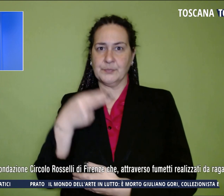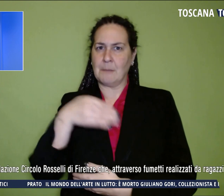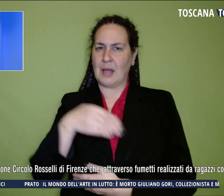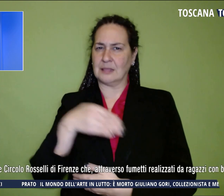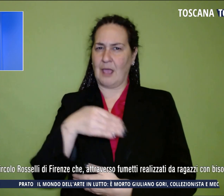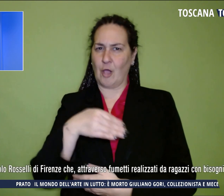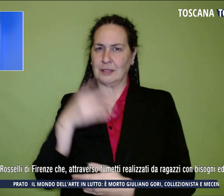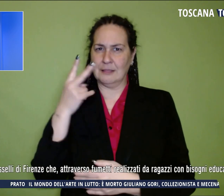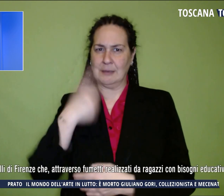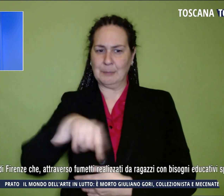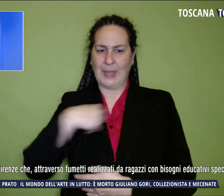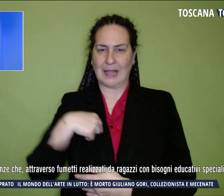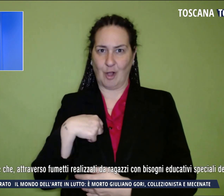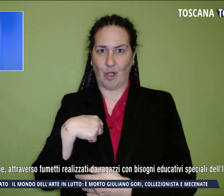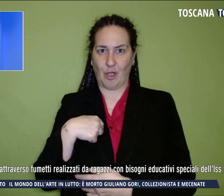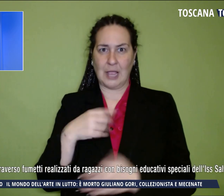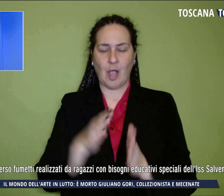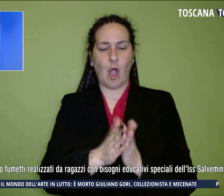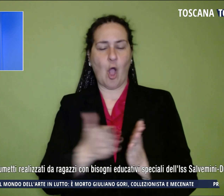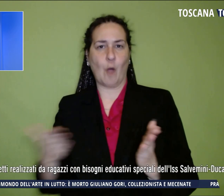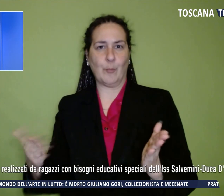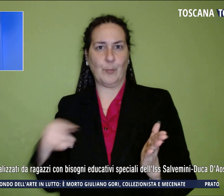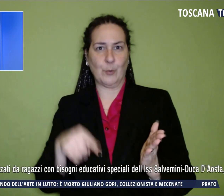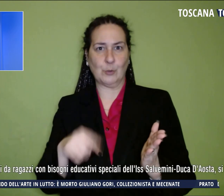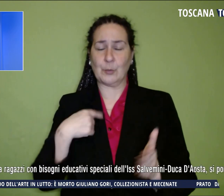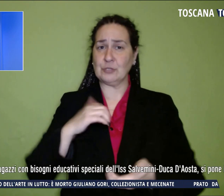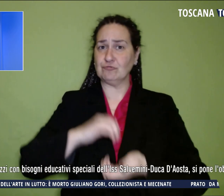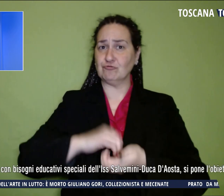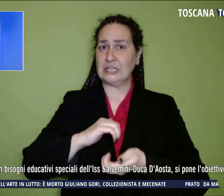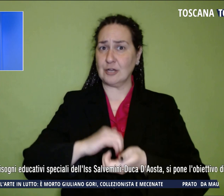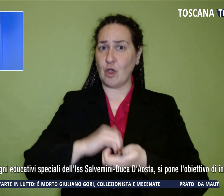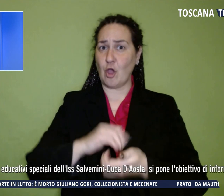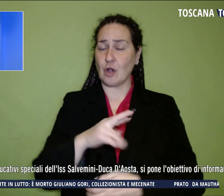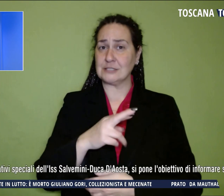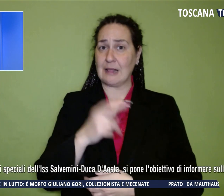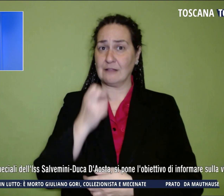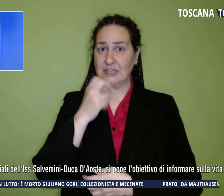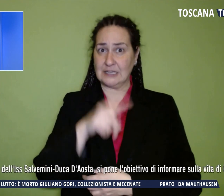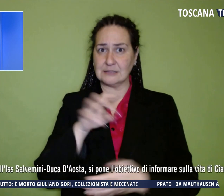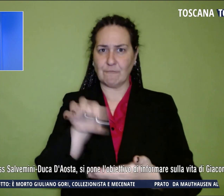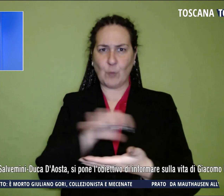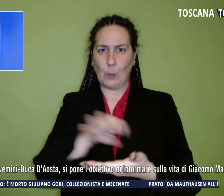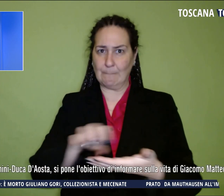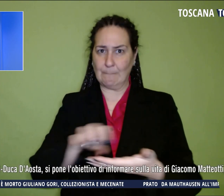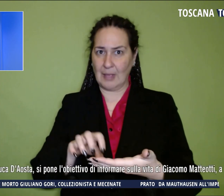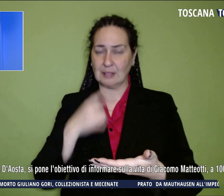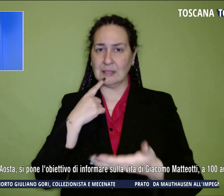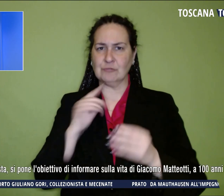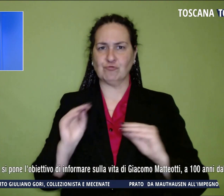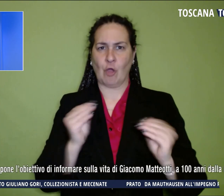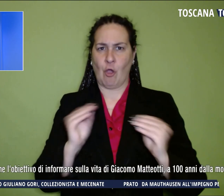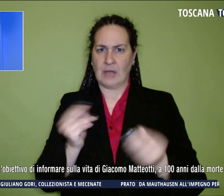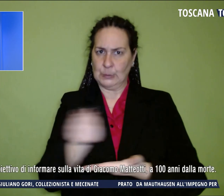realizzato dalla Fondazione Circolo Rossele di Firenze che attraverso fumetti realizzati da ragazzi con